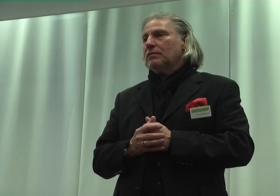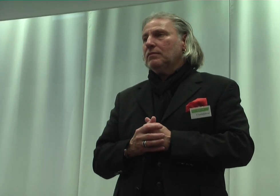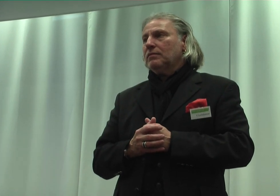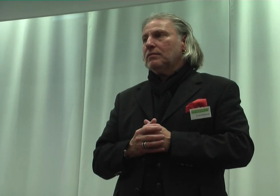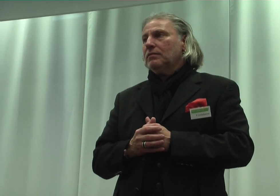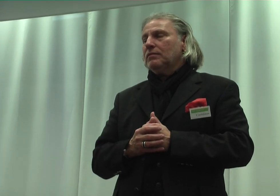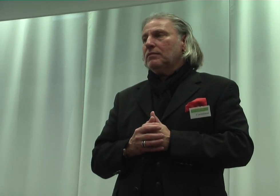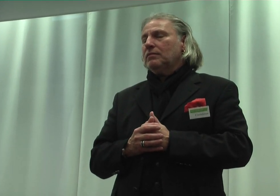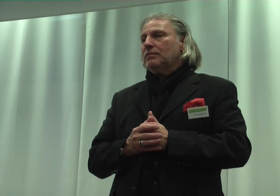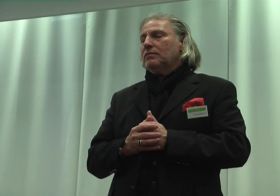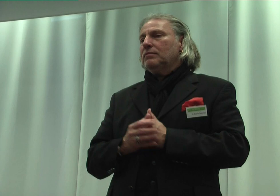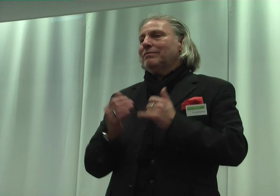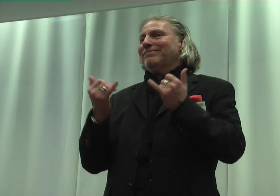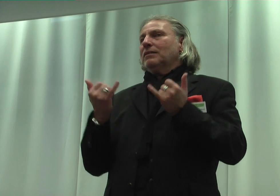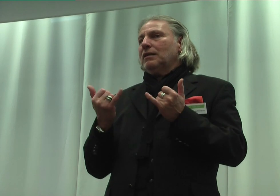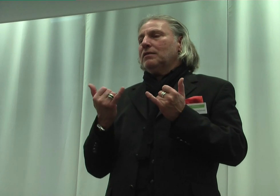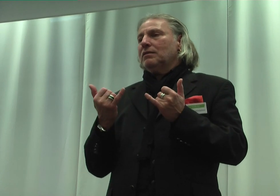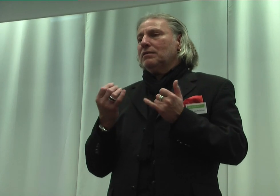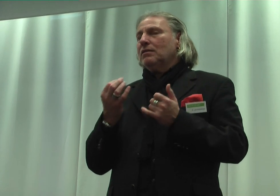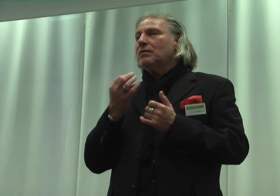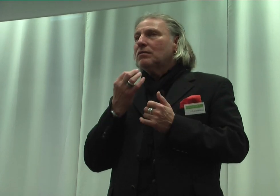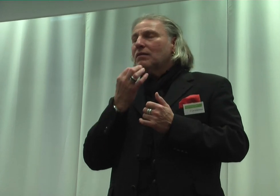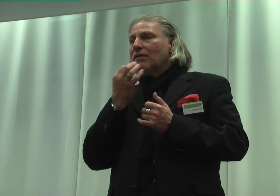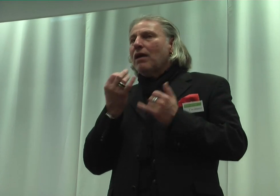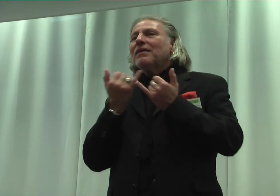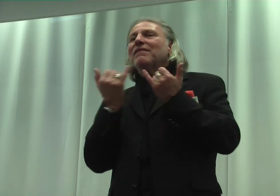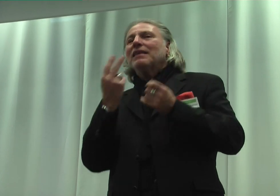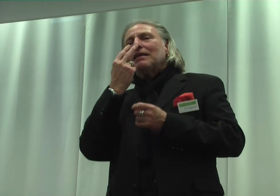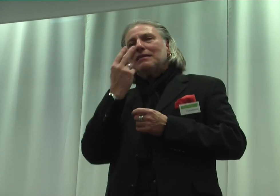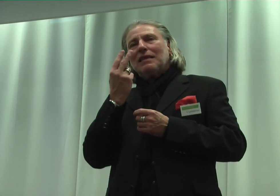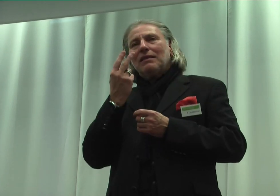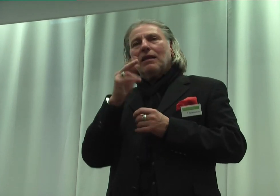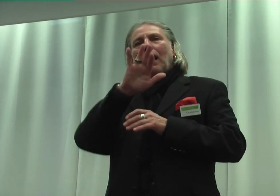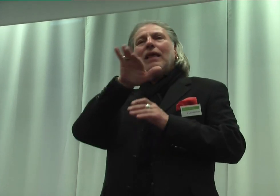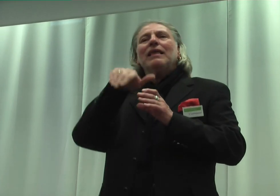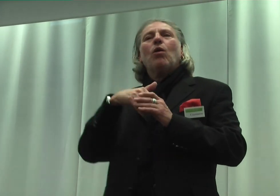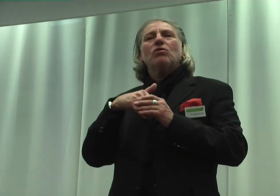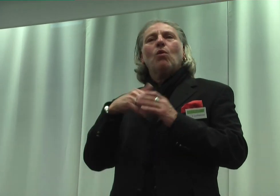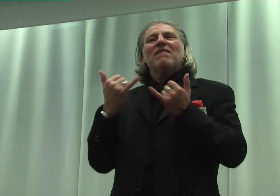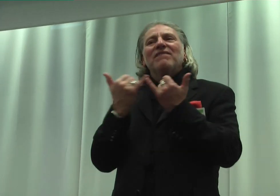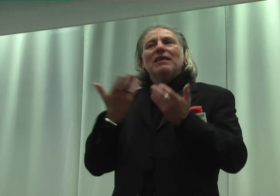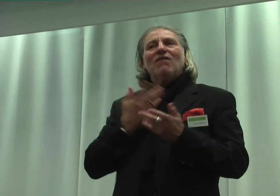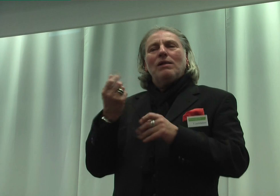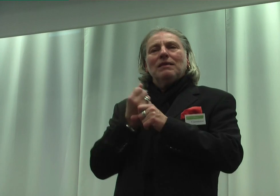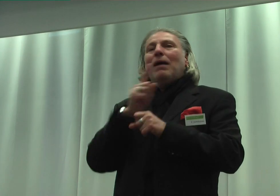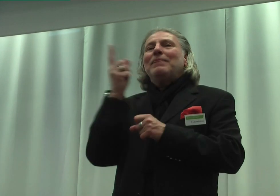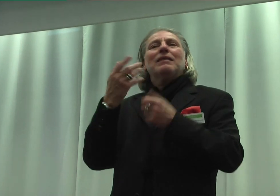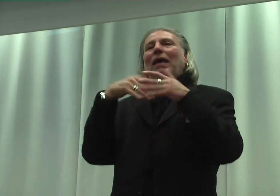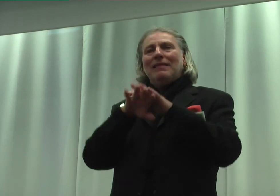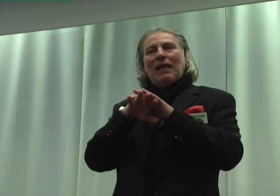Kommen wir zu der Frage, wie Sie jetzt momentan in der Inklusion machen wollen, nicht bei der Inklusion, die